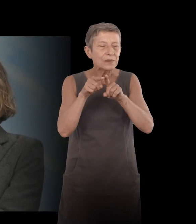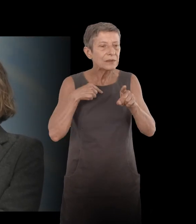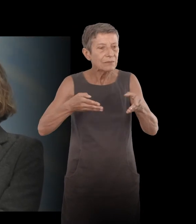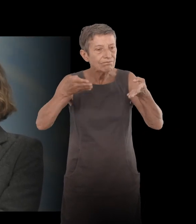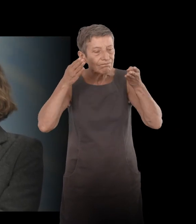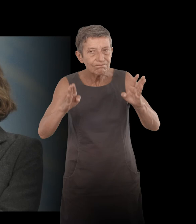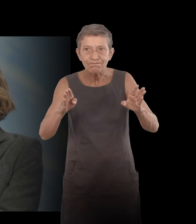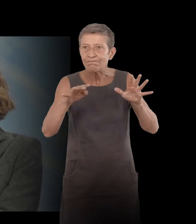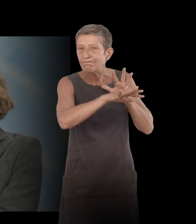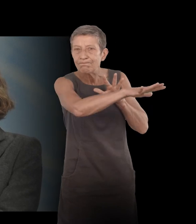de moi et